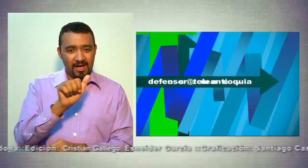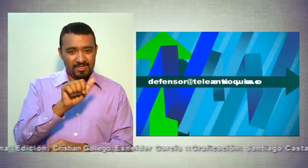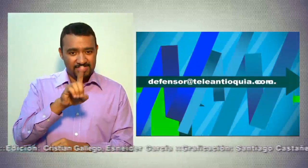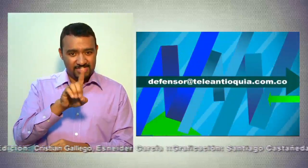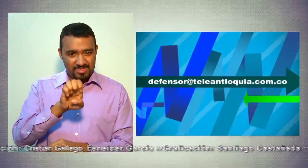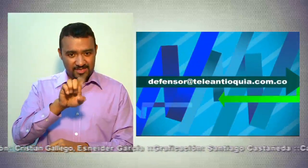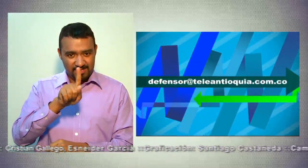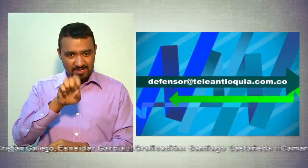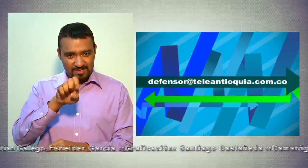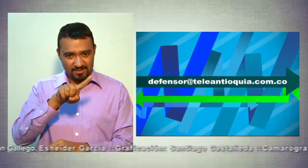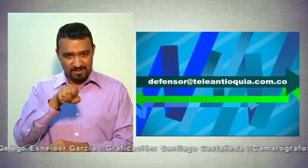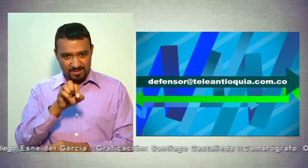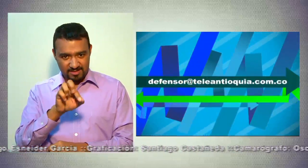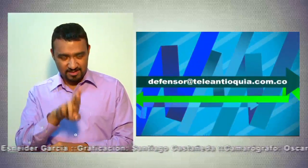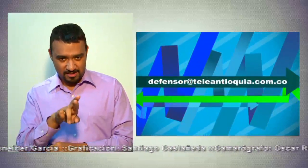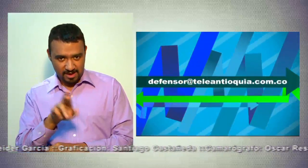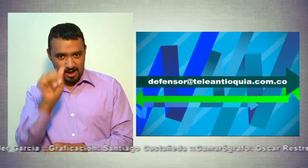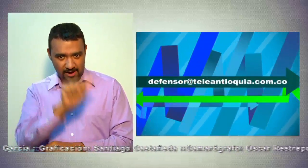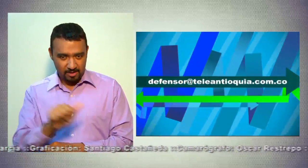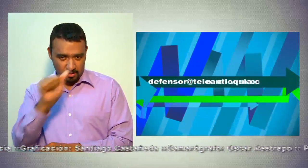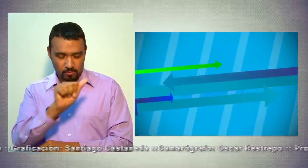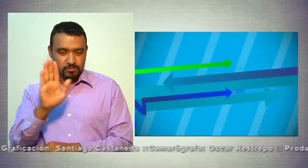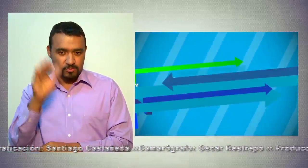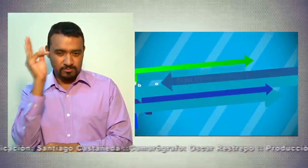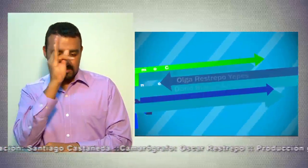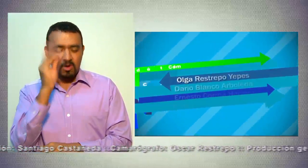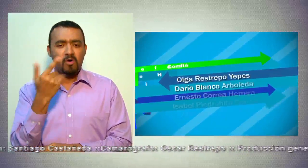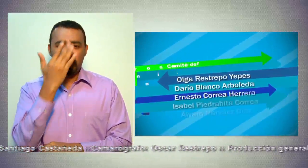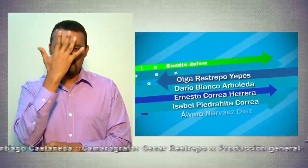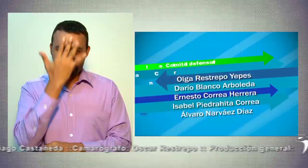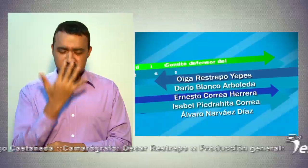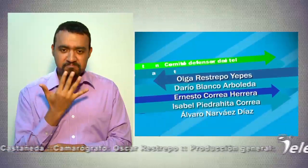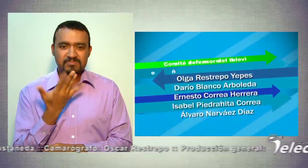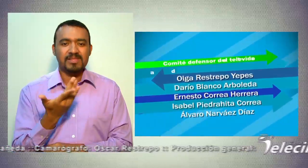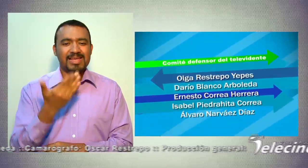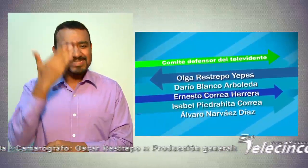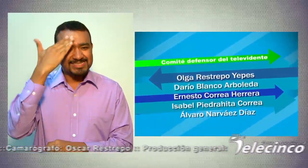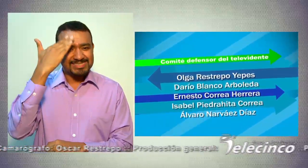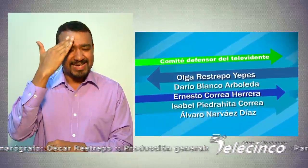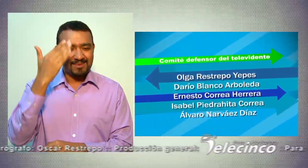teleantioquia.com.co y en las redes sociales, encuéntranos como Saberte Ver.